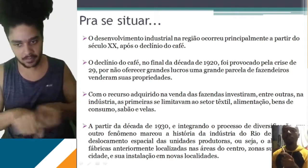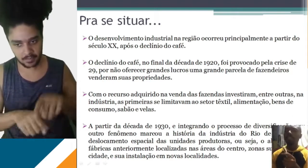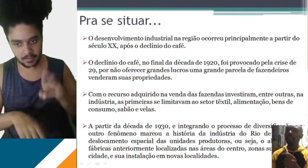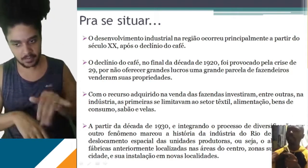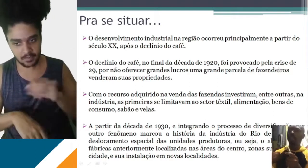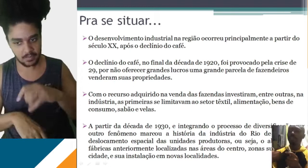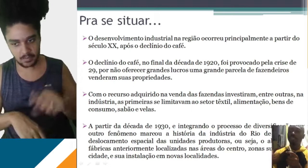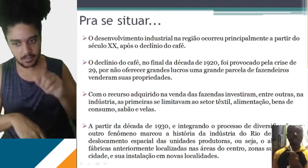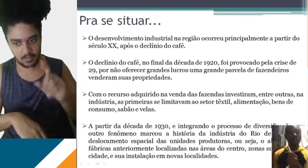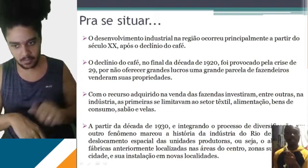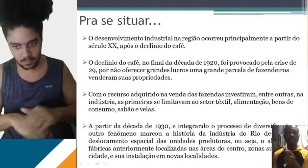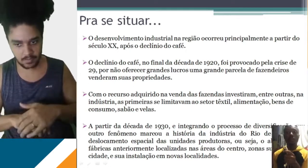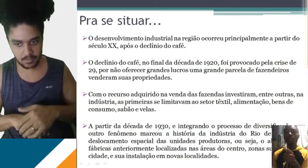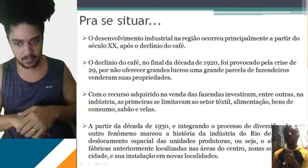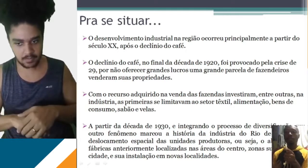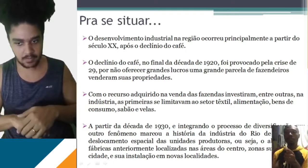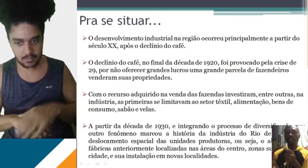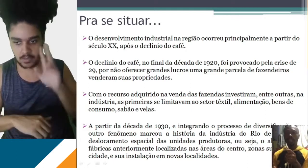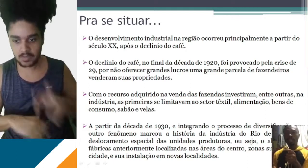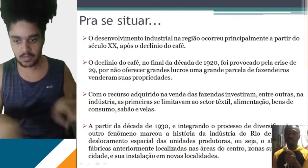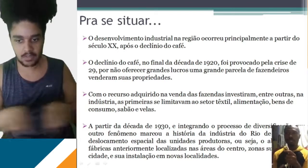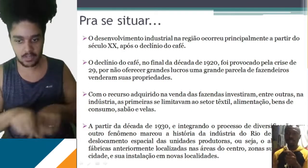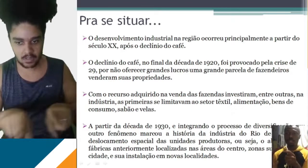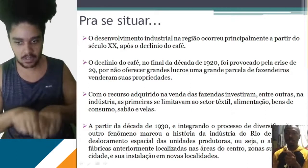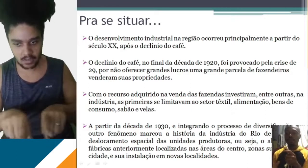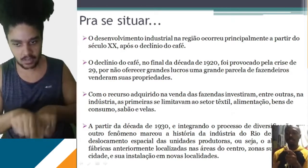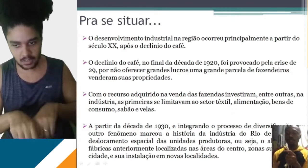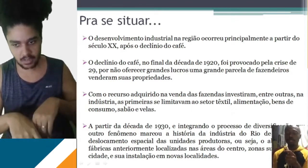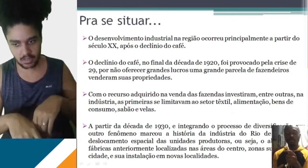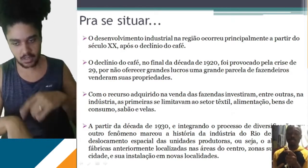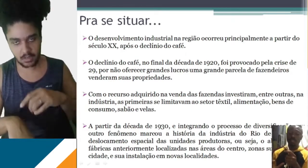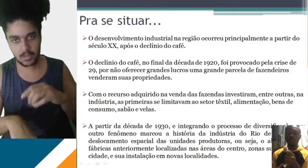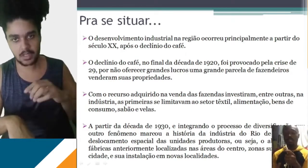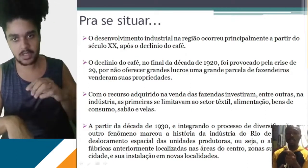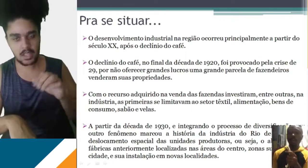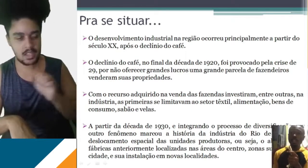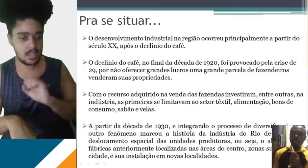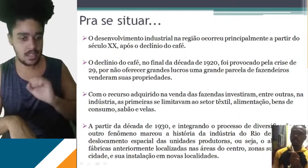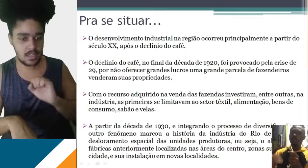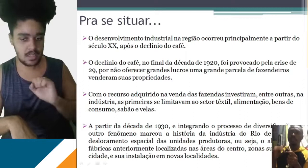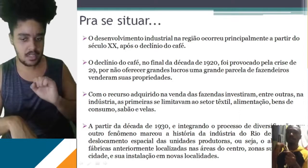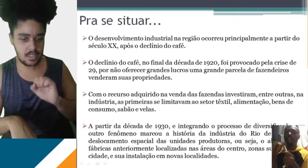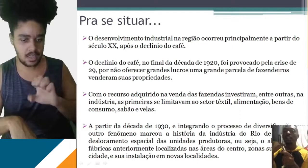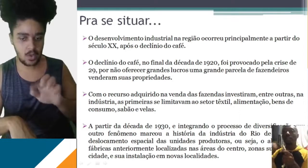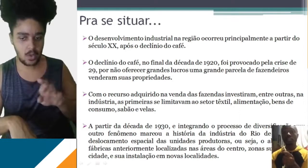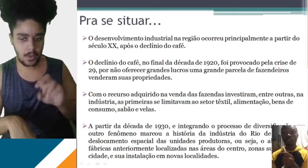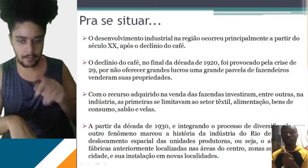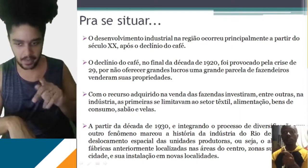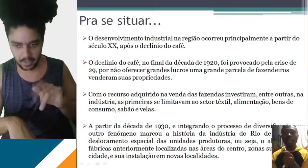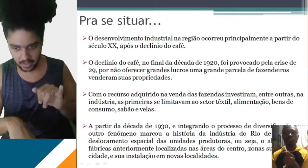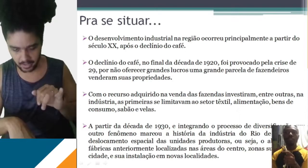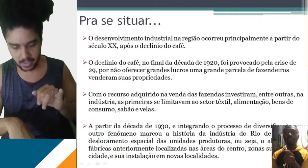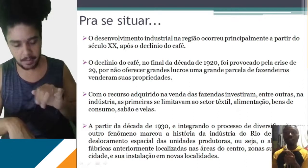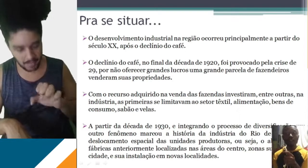Fluminense, mas também a gente pode destacar uma região que está ali entre a Costa Verde e a Baixada Fluminense que é Seropédica e Itaguaí. A gente também pode falar a